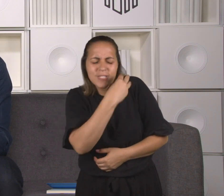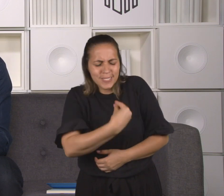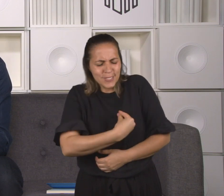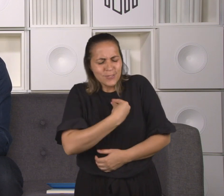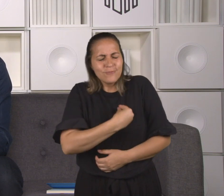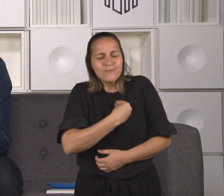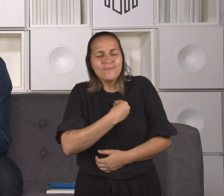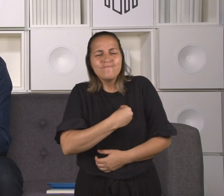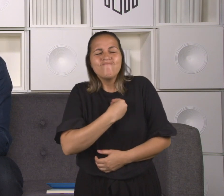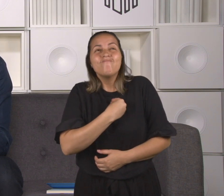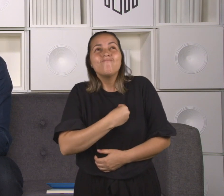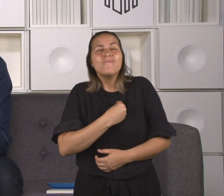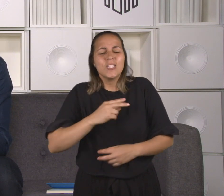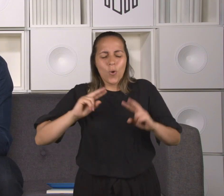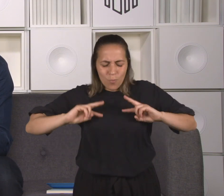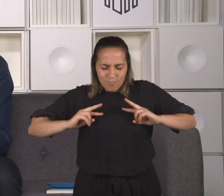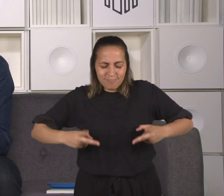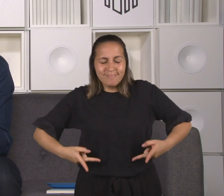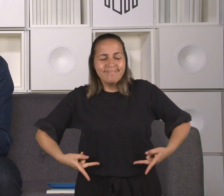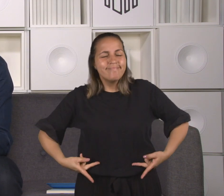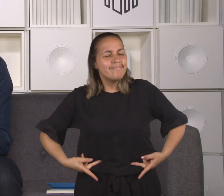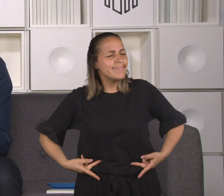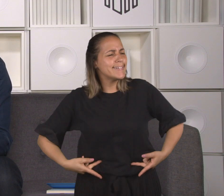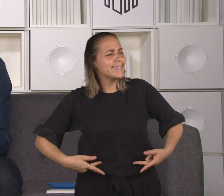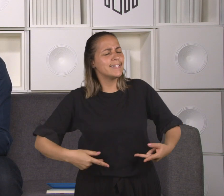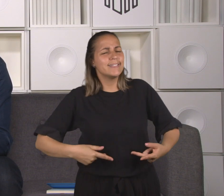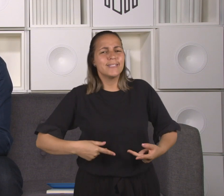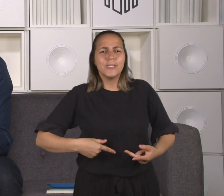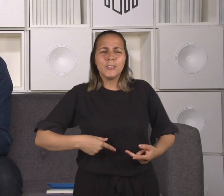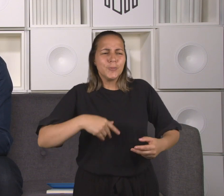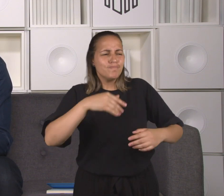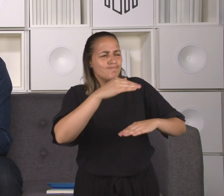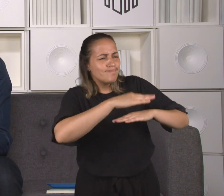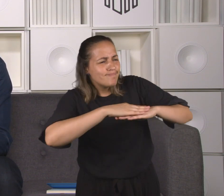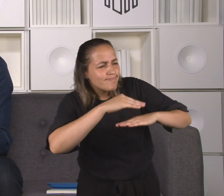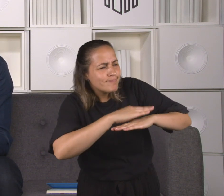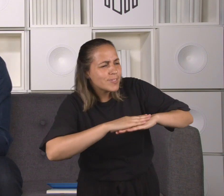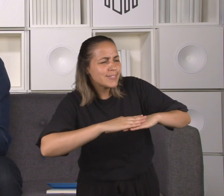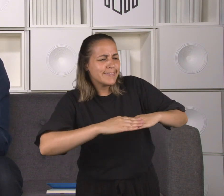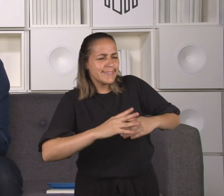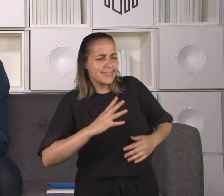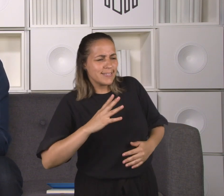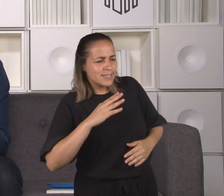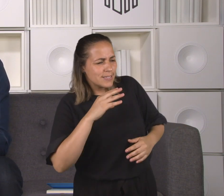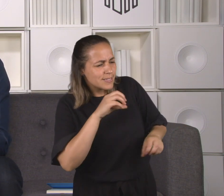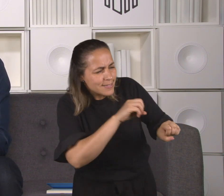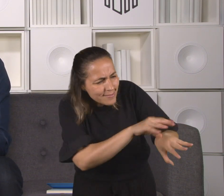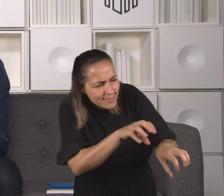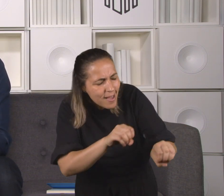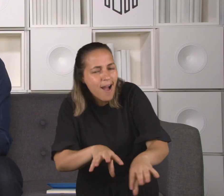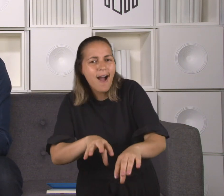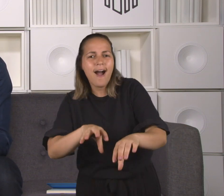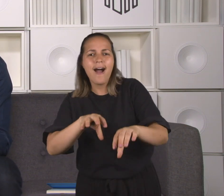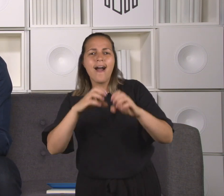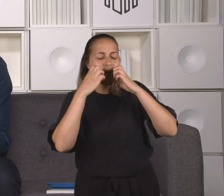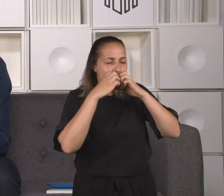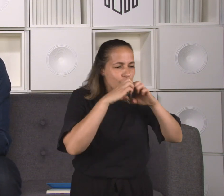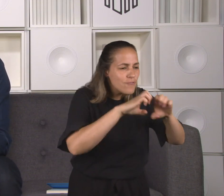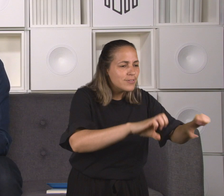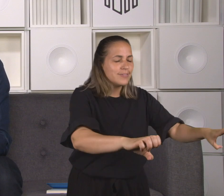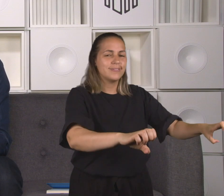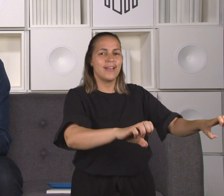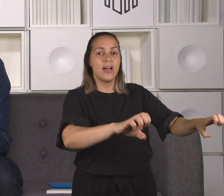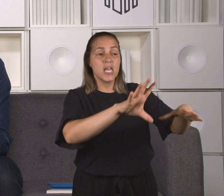conseguiria fazer? Só o ungido de Deus, o legitimamente ungido de Deus pode fazer? Só o